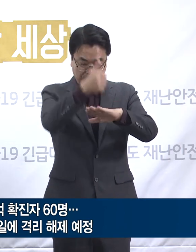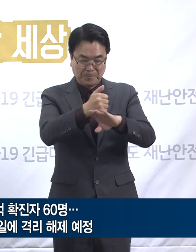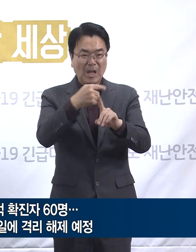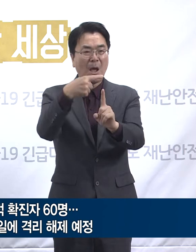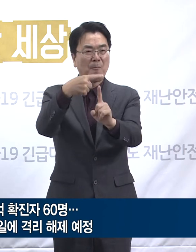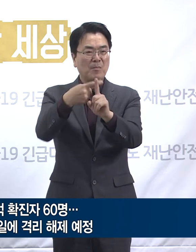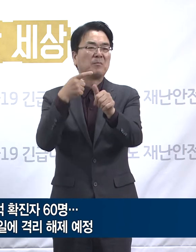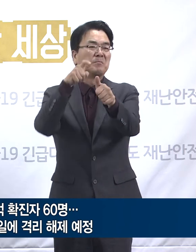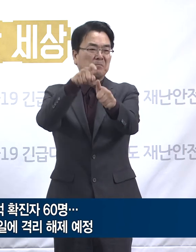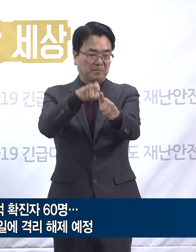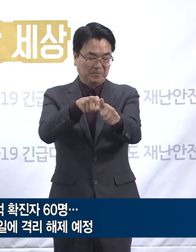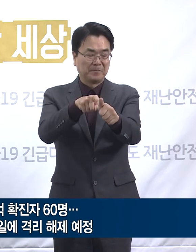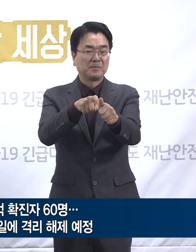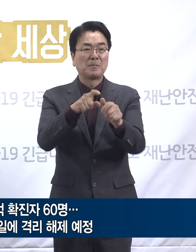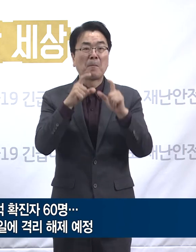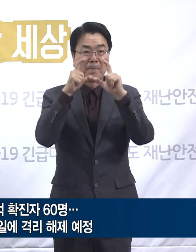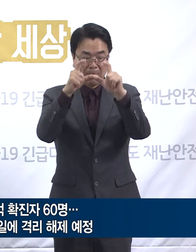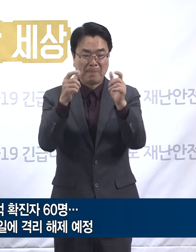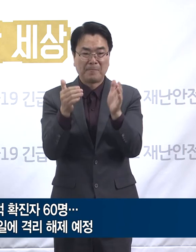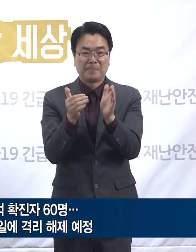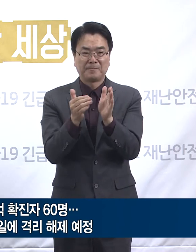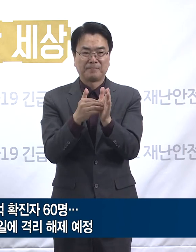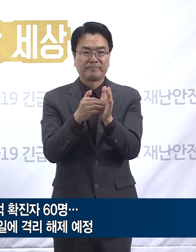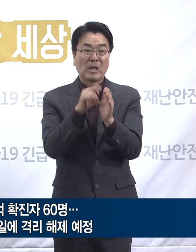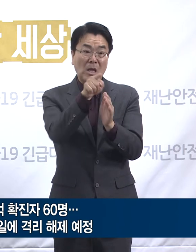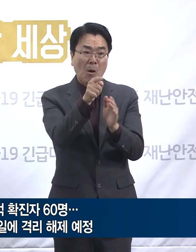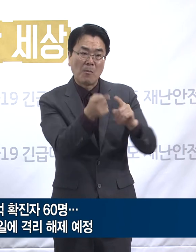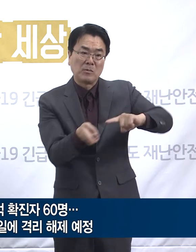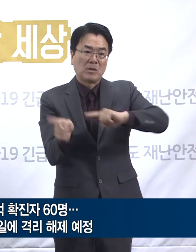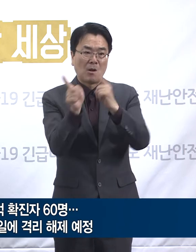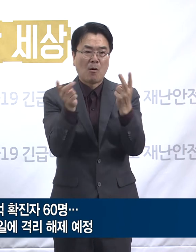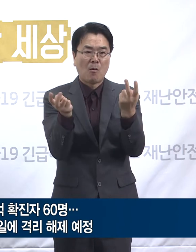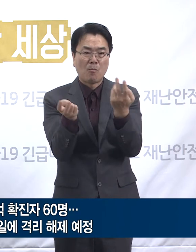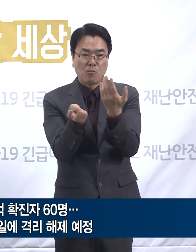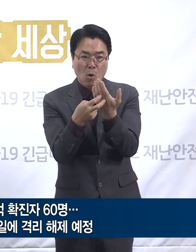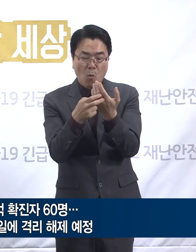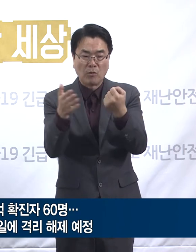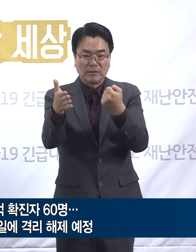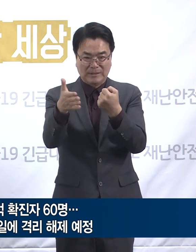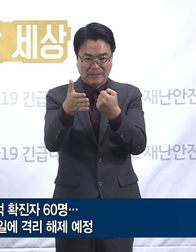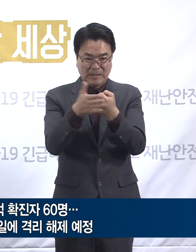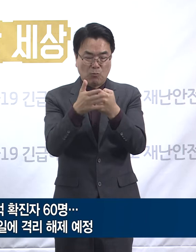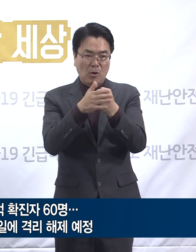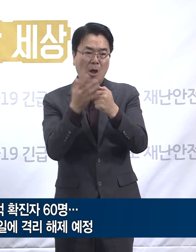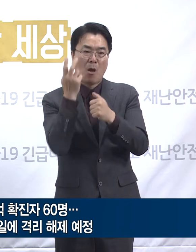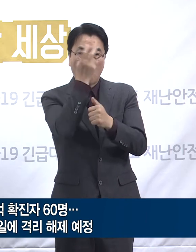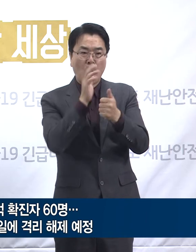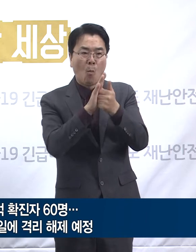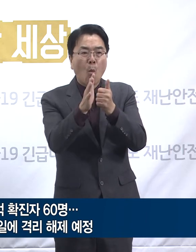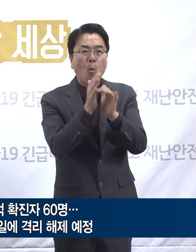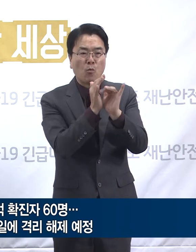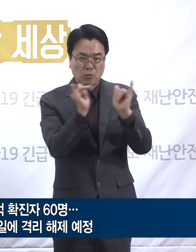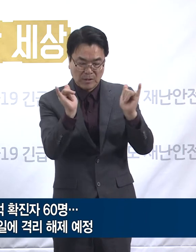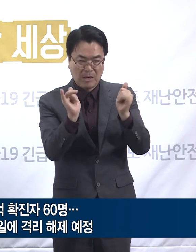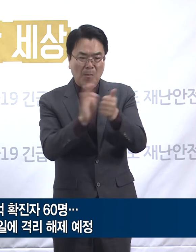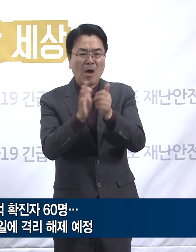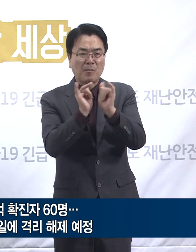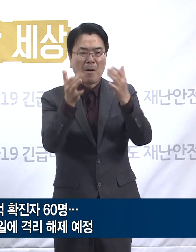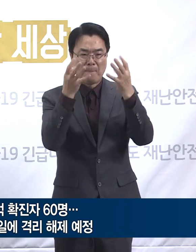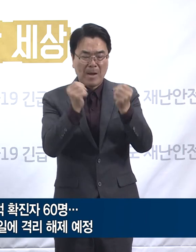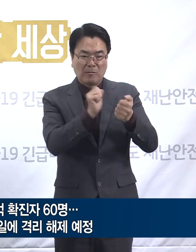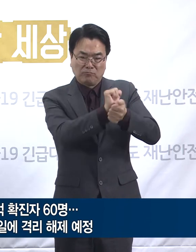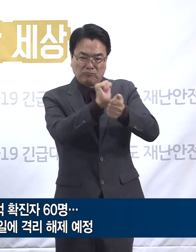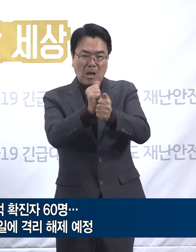판정을 받았습니다. 재활병원 특성상 보호자나 간병인과의 접촉이 많은 만큼 음성 판정을 받은